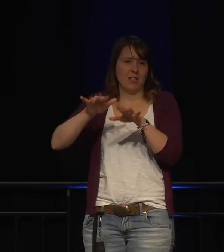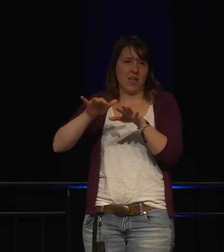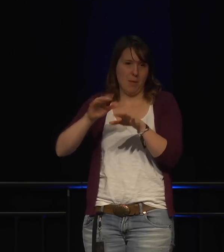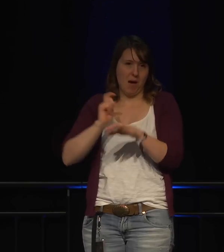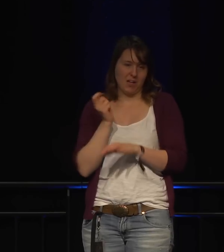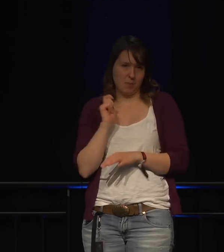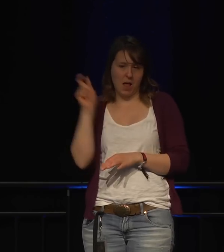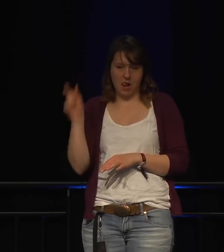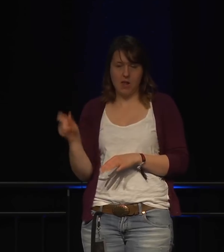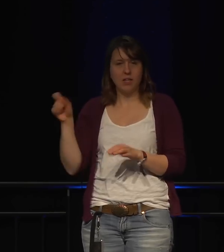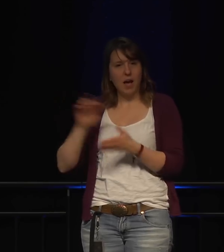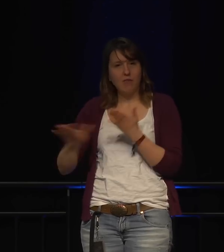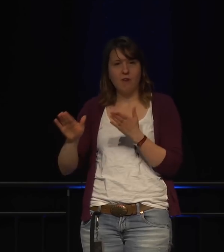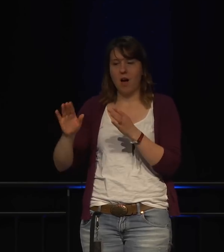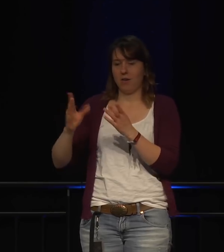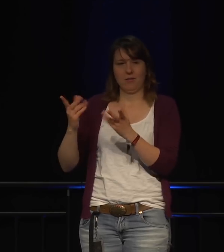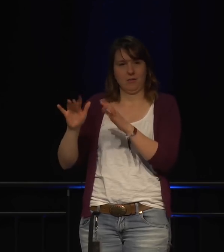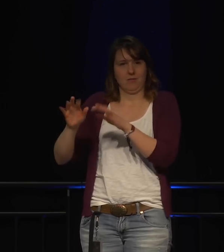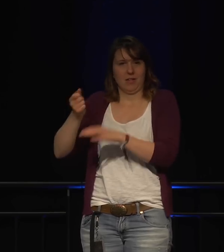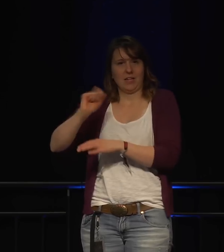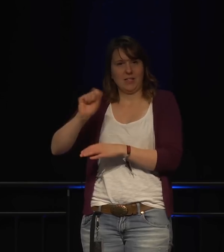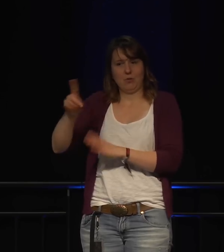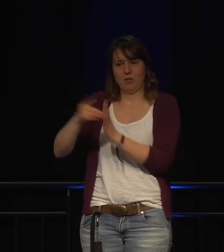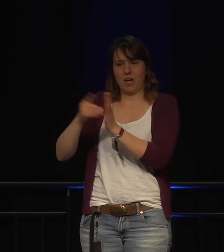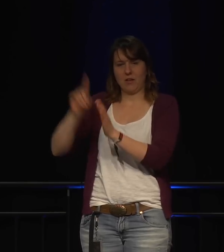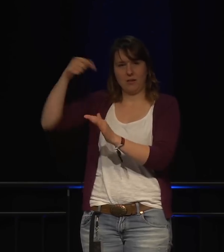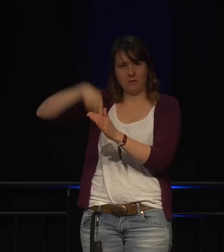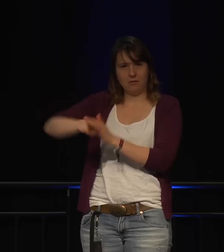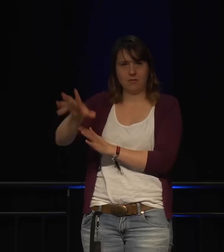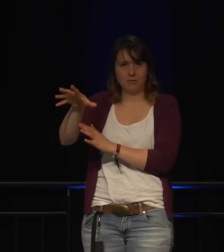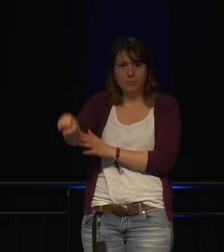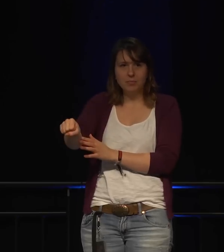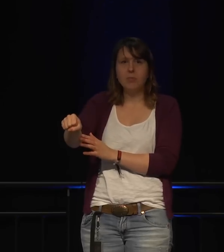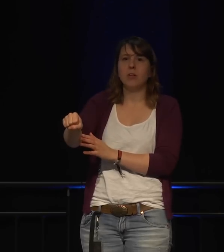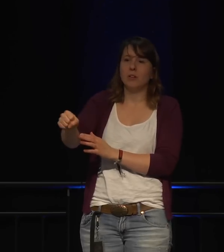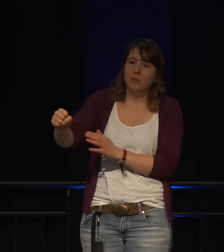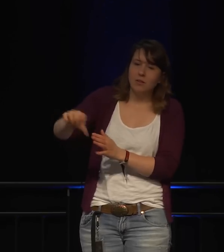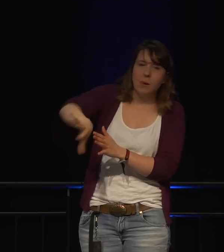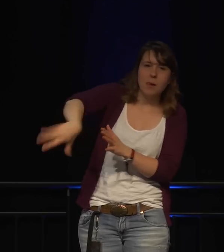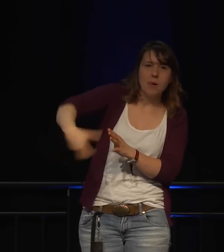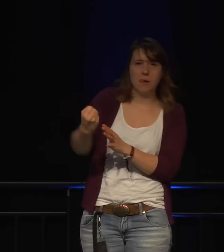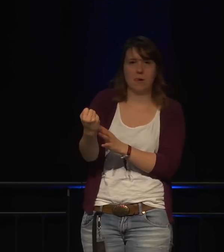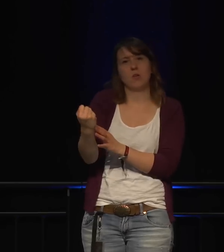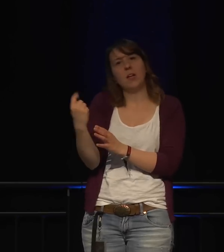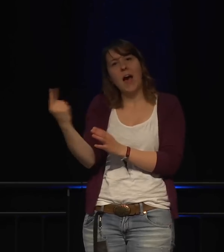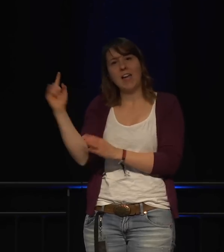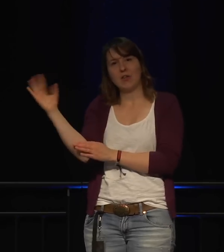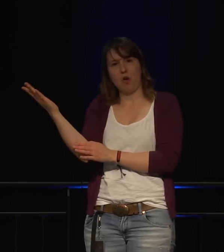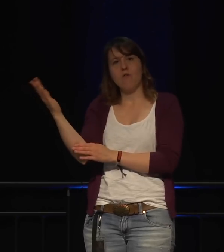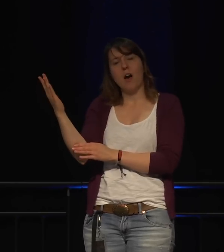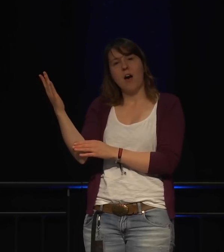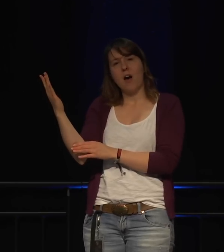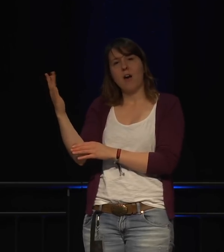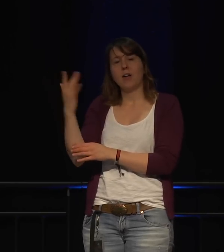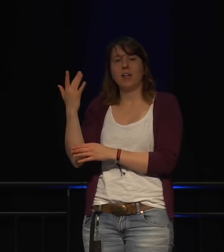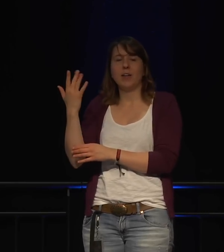Die Attacker, die Angreifer konnten diesen Computer übernehmen via den Sensoren und haben das an ihre